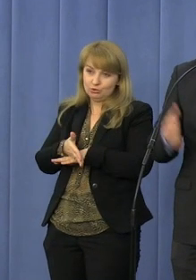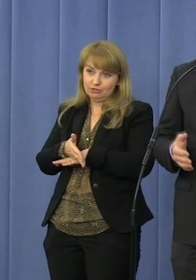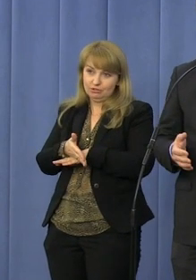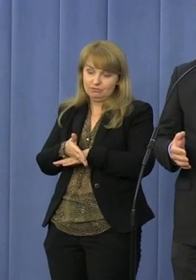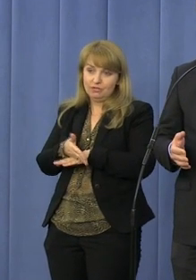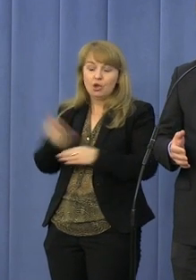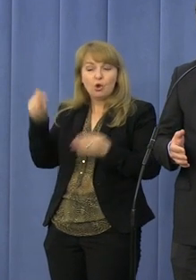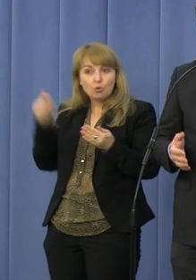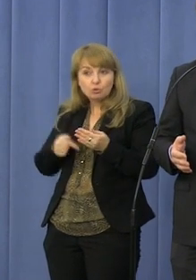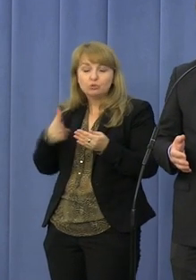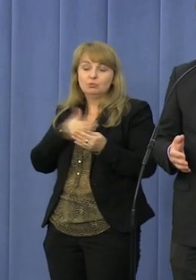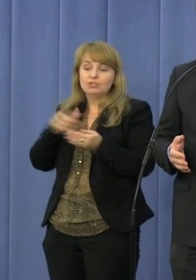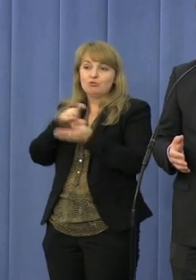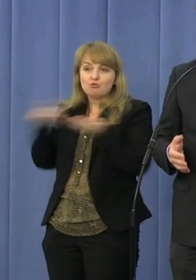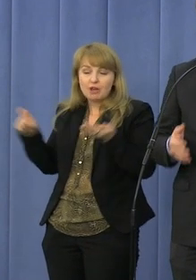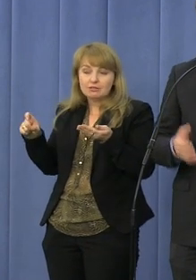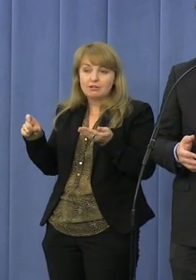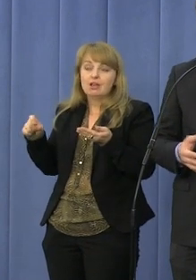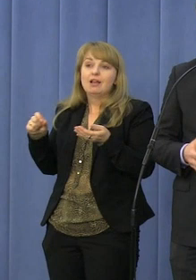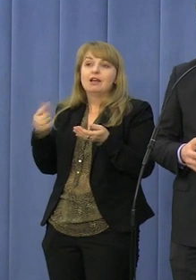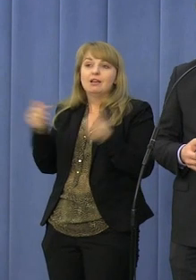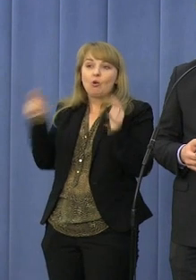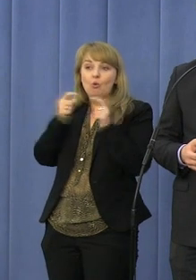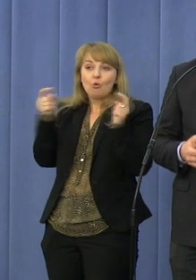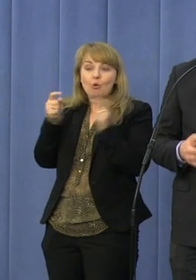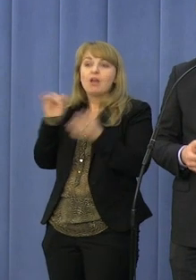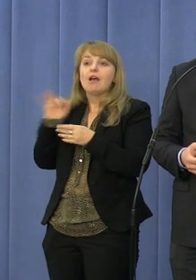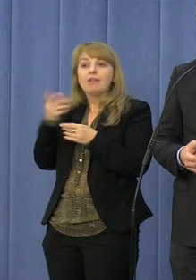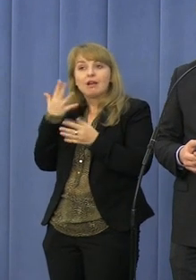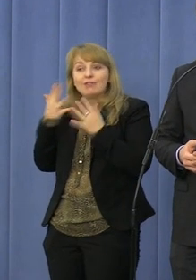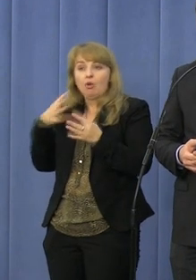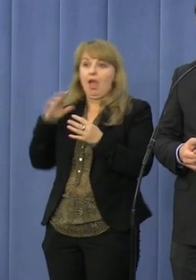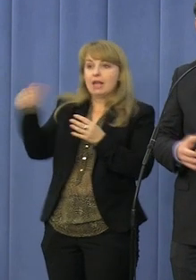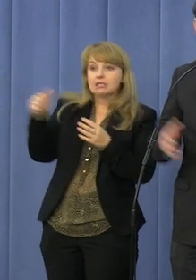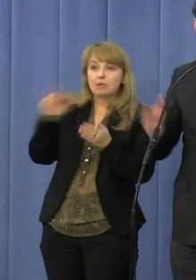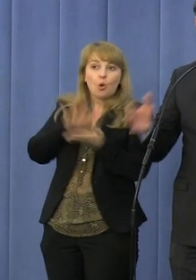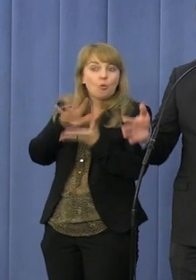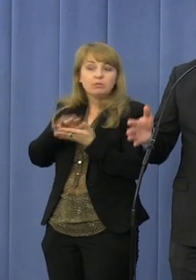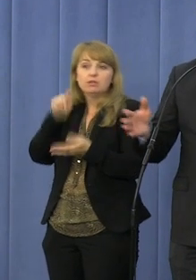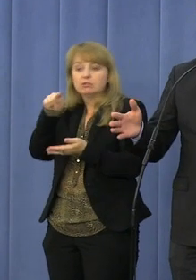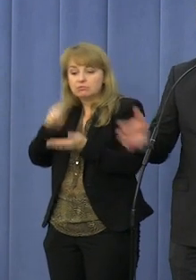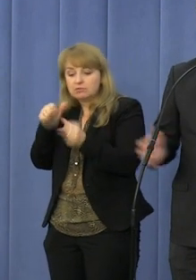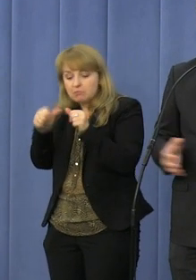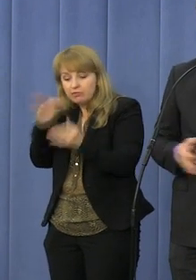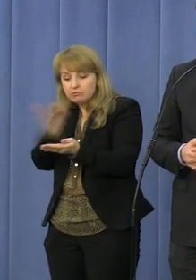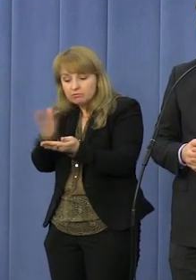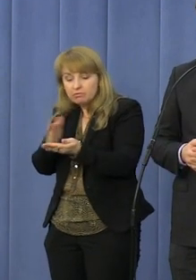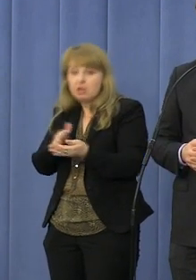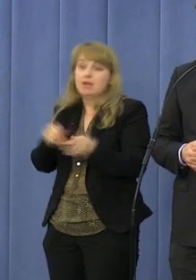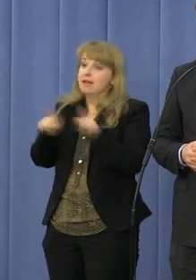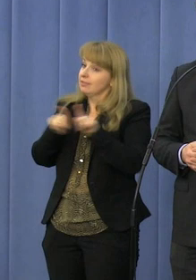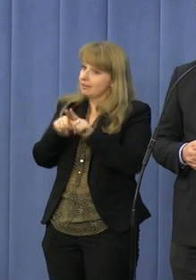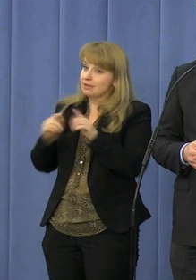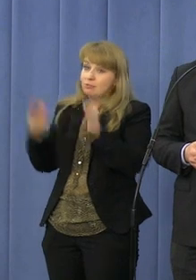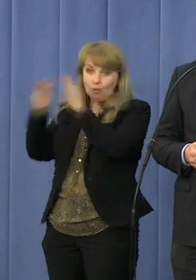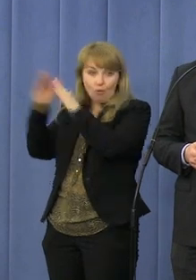Musiałby być czas odpowiedni dla skonsultowania tego podręcznika z ekspertami. Na pewno episkopat także będzie się chciał